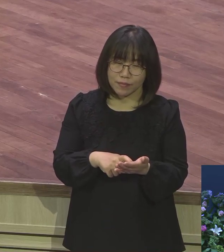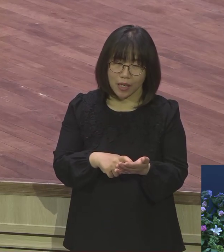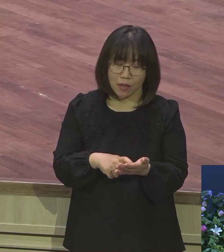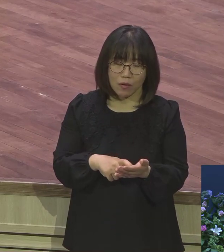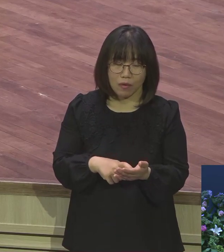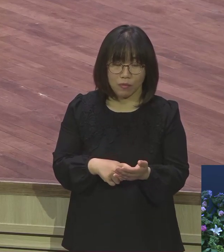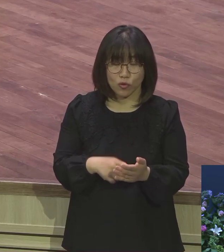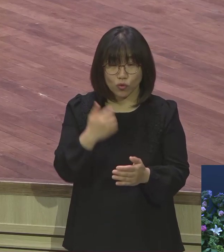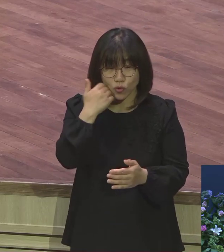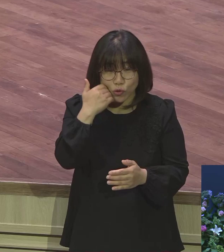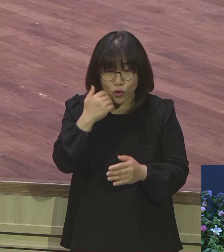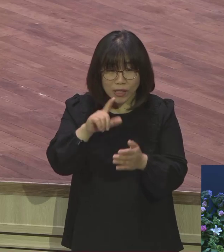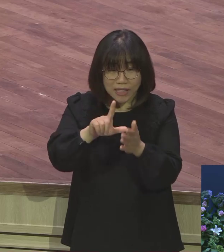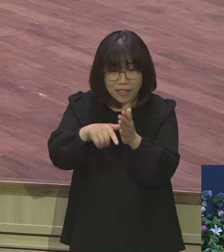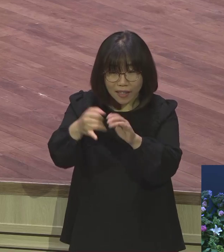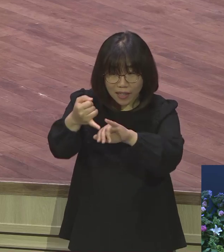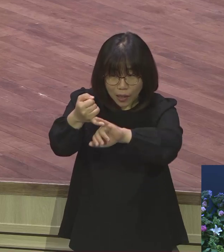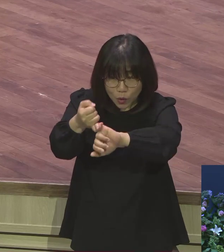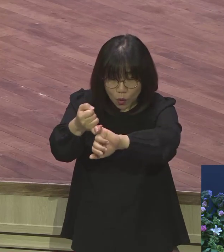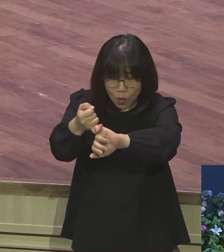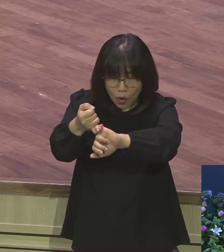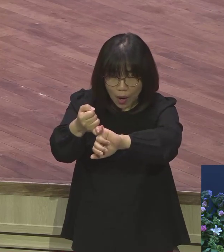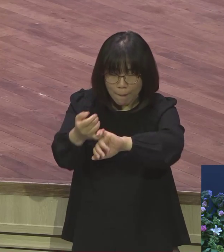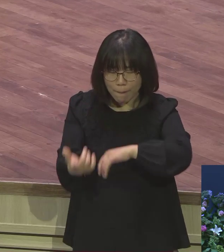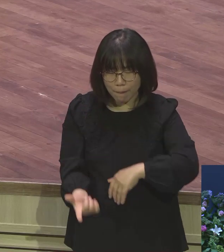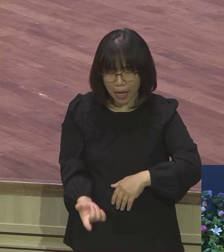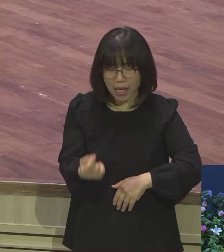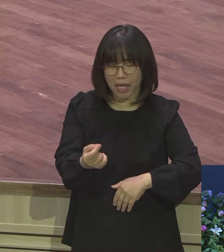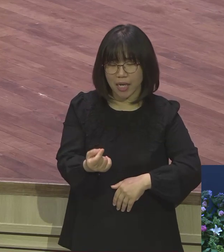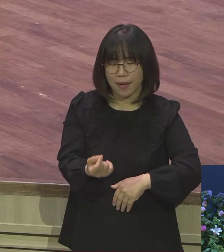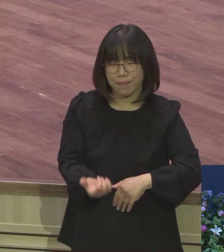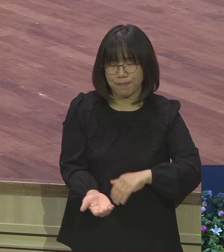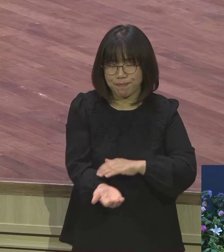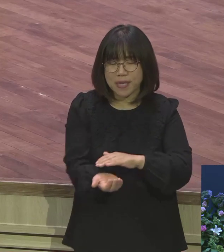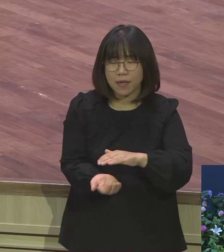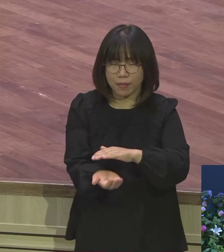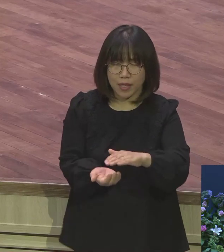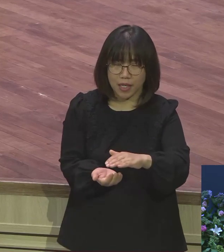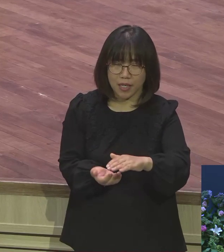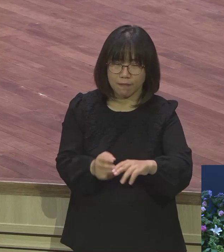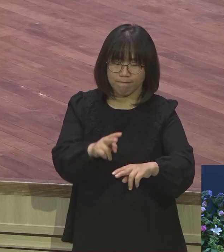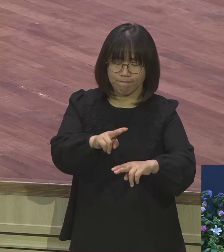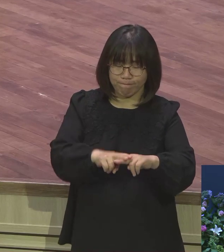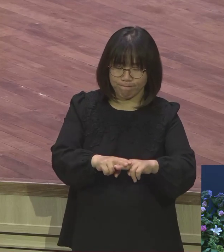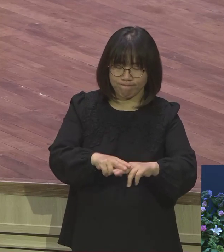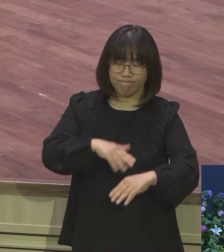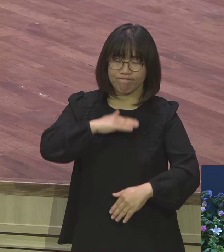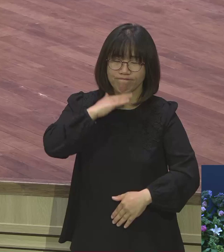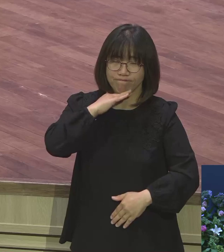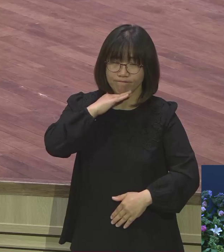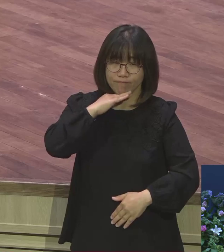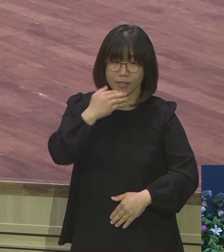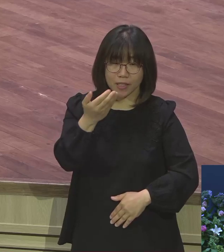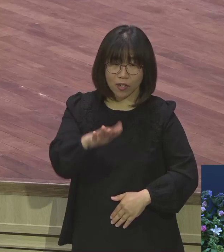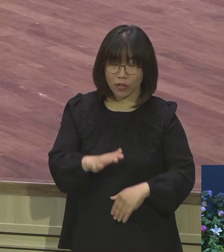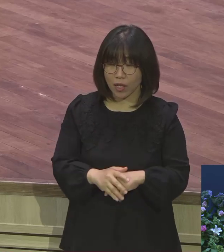갑니다 거의 다 성공한 사람들 덕증이에요 주로 제대로 안 되는 사람들은 허겁지겁 허겁지겁